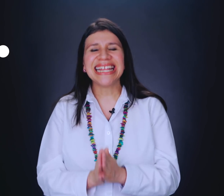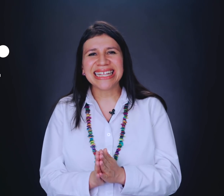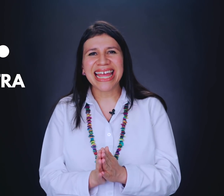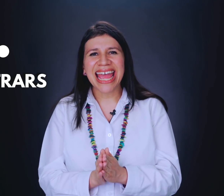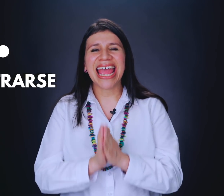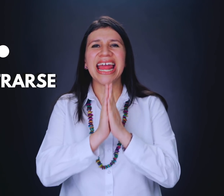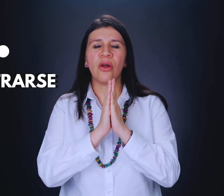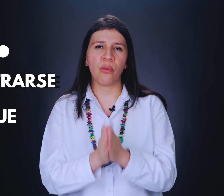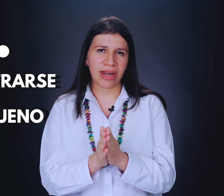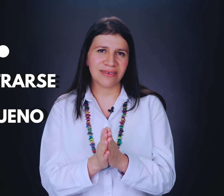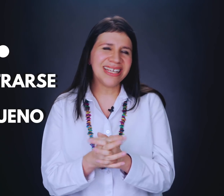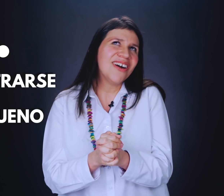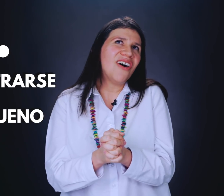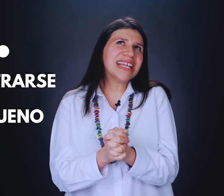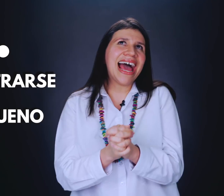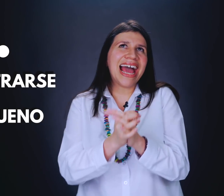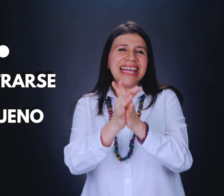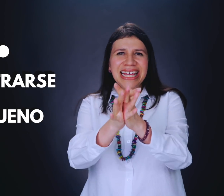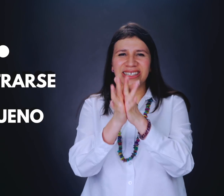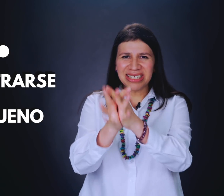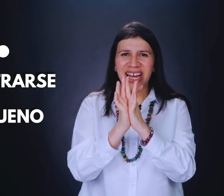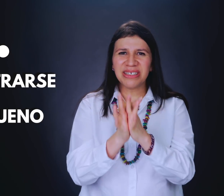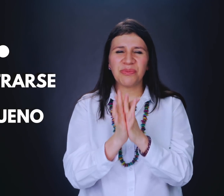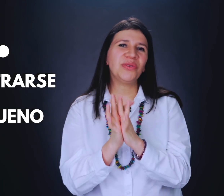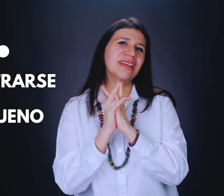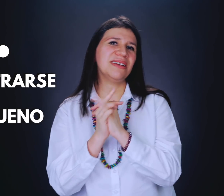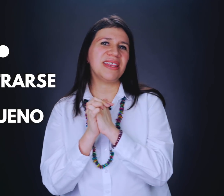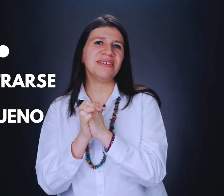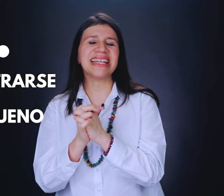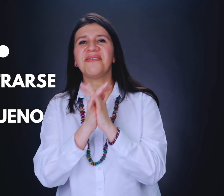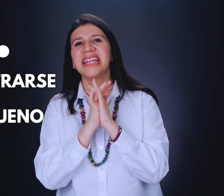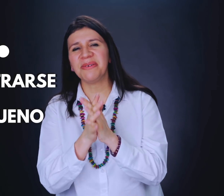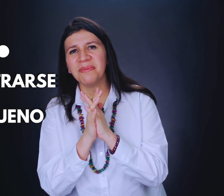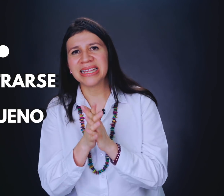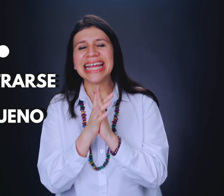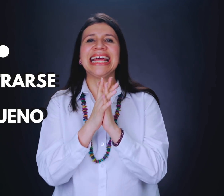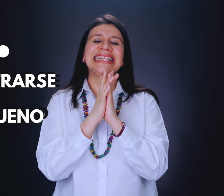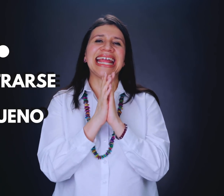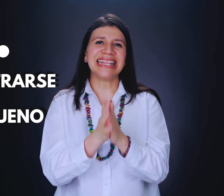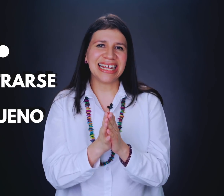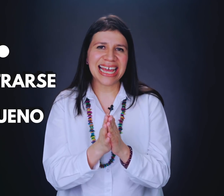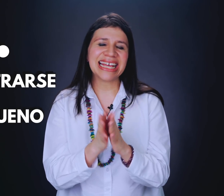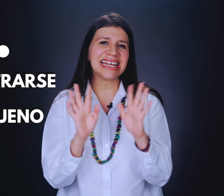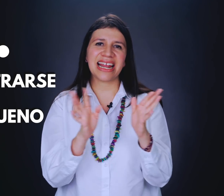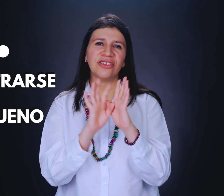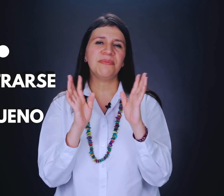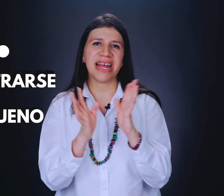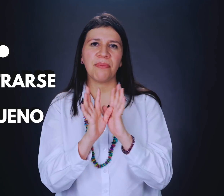Céntrate en lo bueno. Sí, o sea, aquí, si tú has llegado a este punto de este video, es que definitivamente te interesa que esa relación de pareja